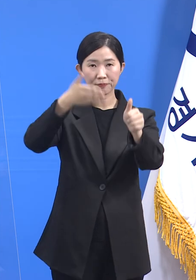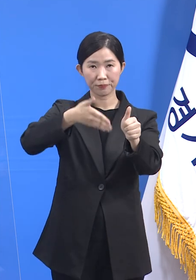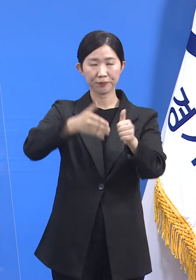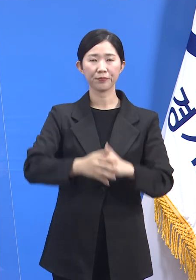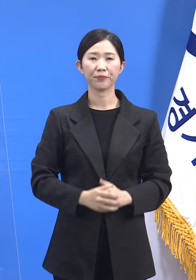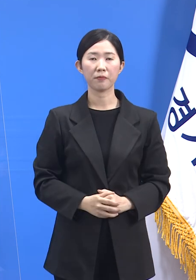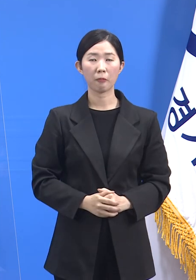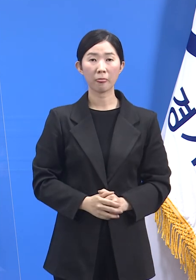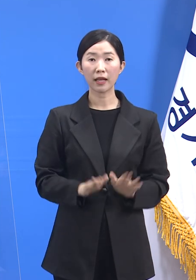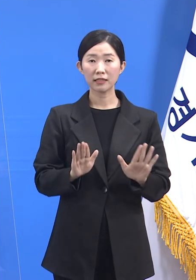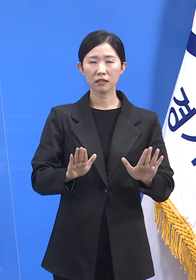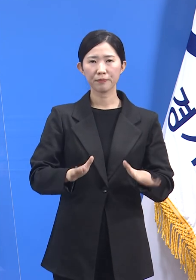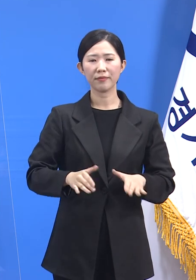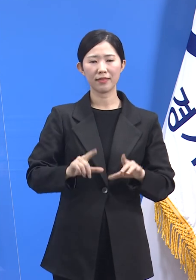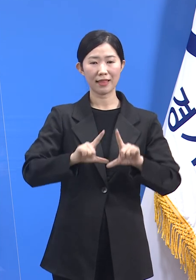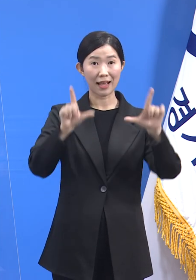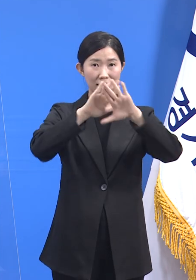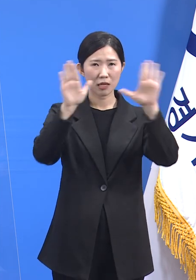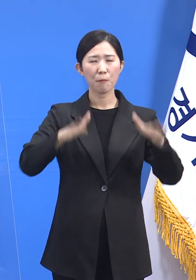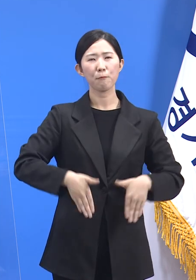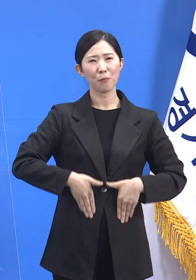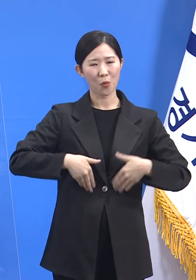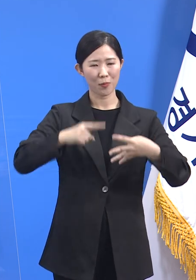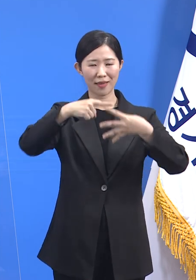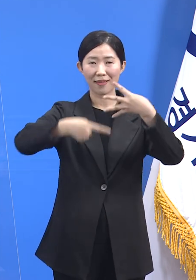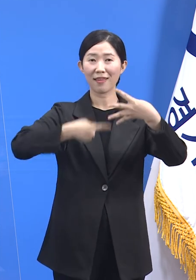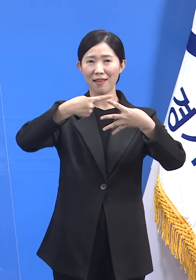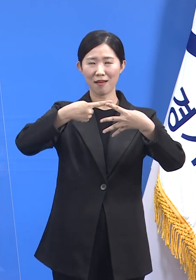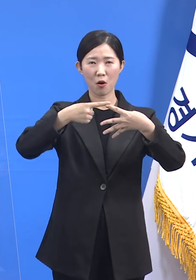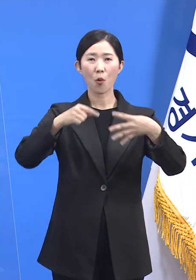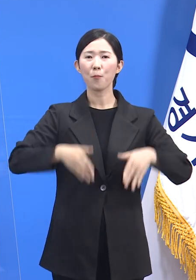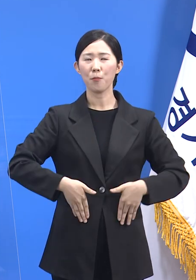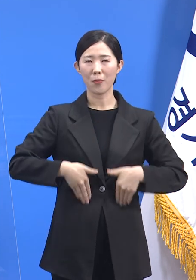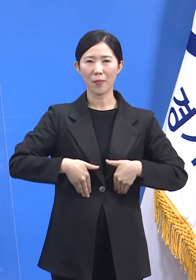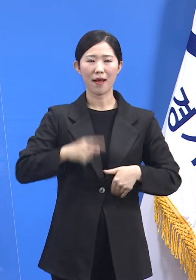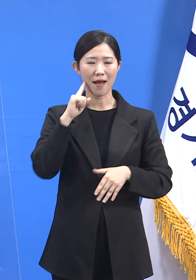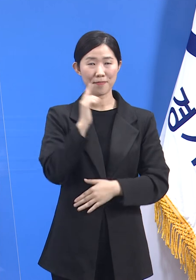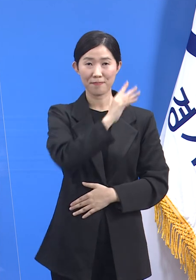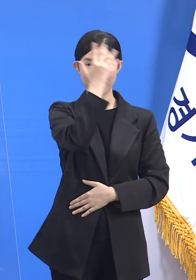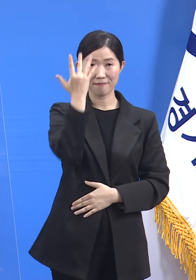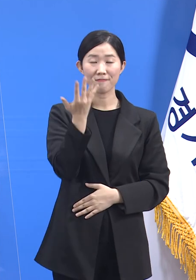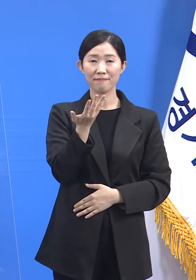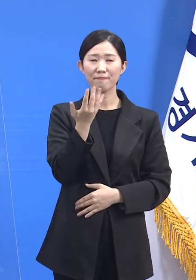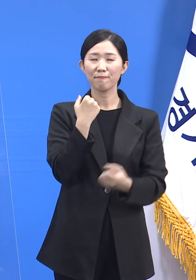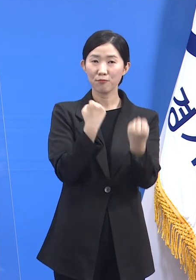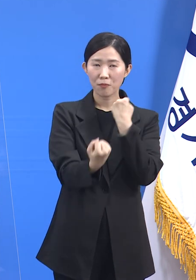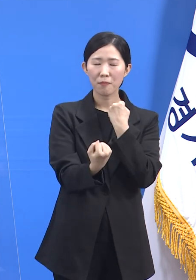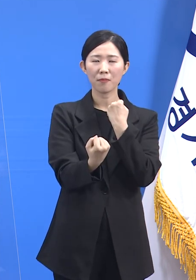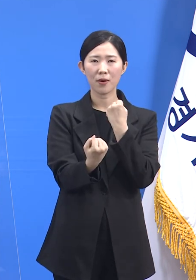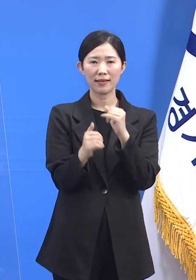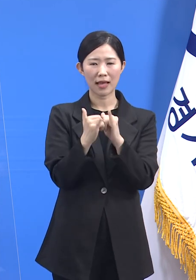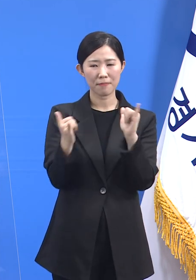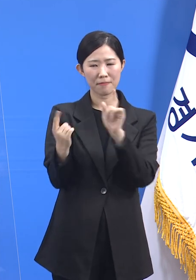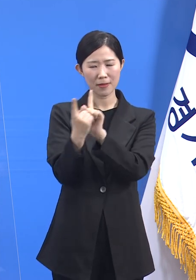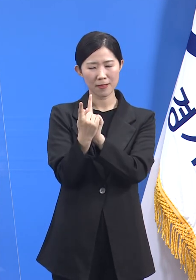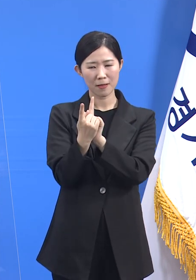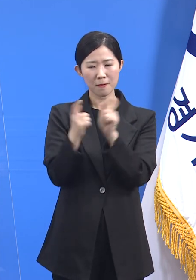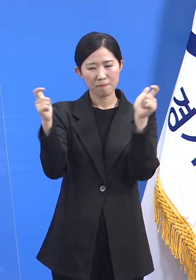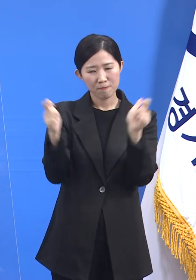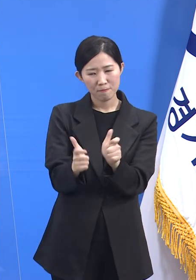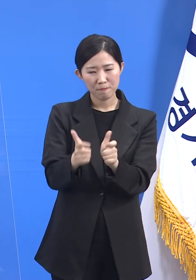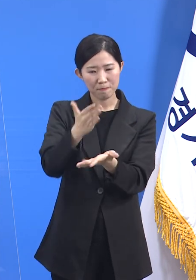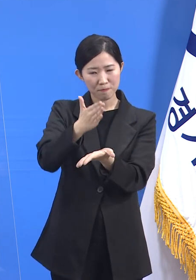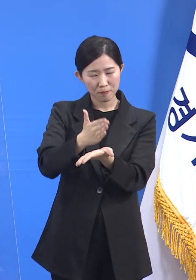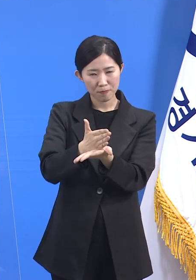아름다운 계절에도 공동체의 안녕을 위해 만남과 모임을 자제해주시는 도민 여러분들께 존경의 마음을 전합니다.